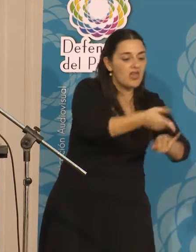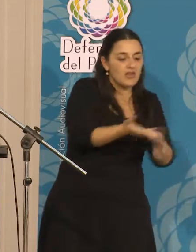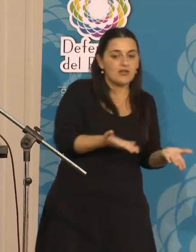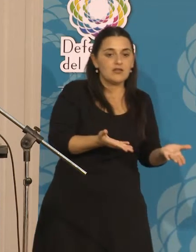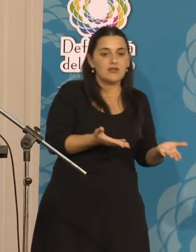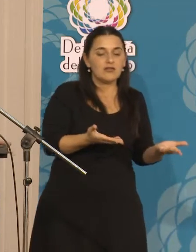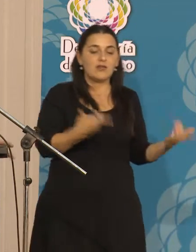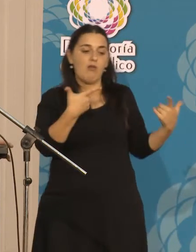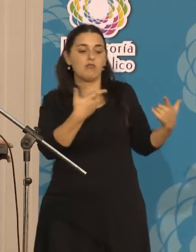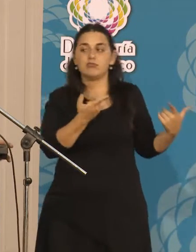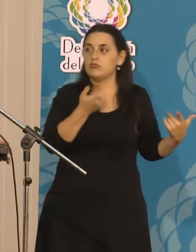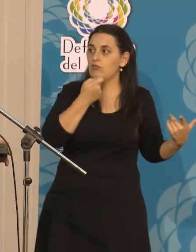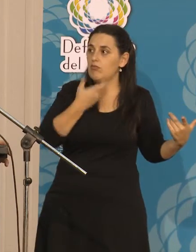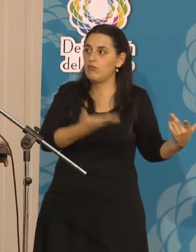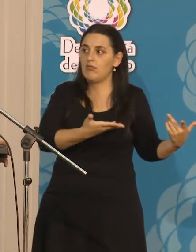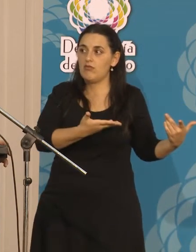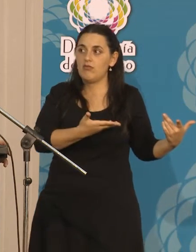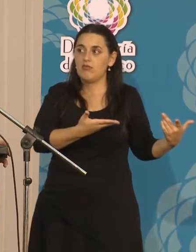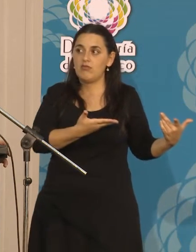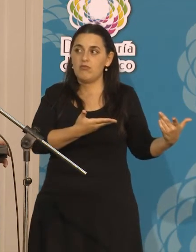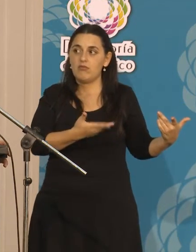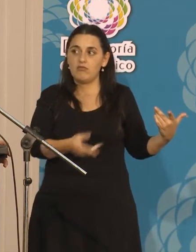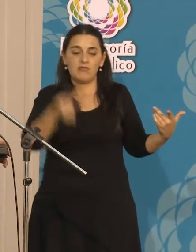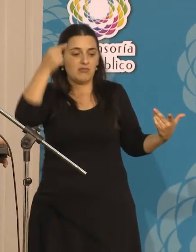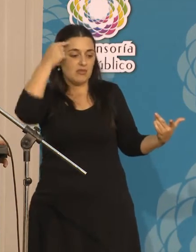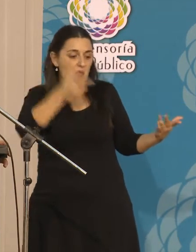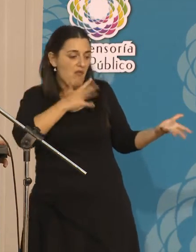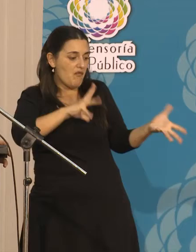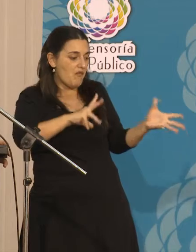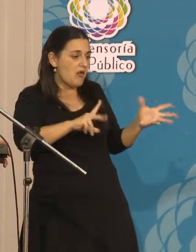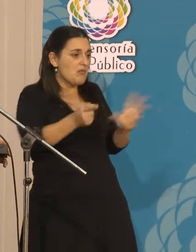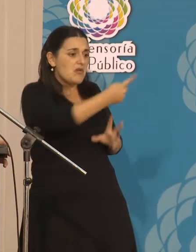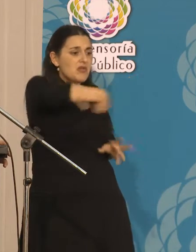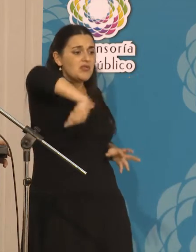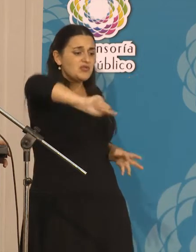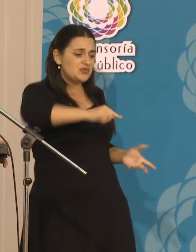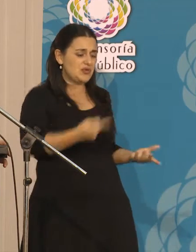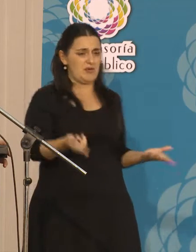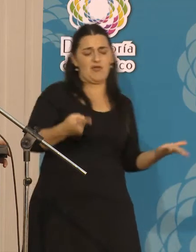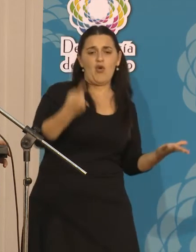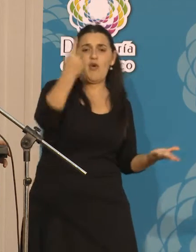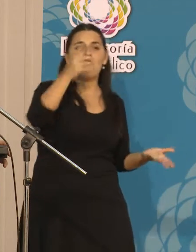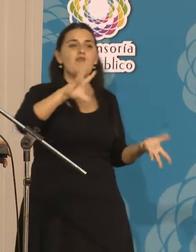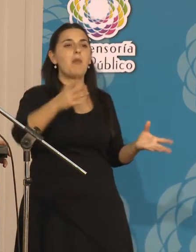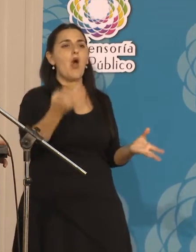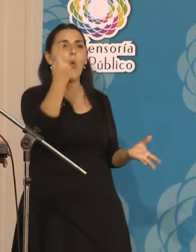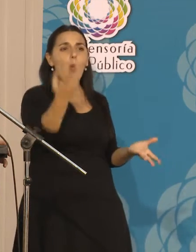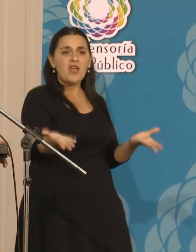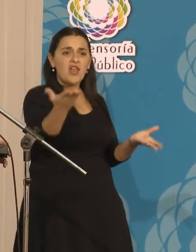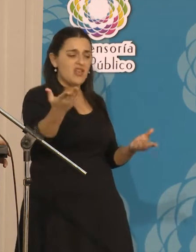suponemos, con medio kilo, con un cuarto, por decir así, con 100 gramos, por hablar en quilaje.